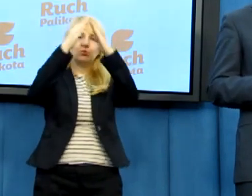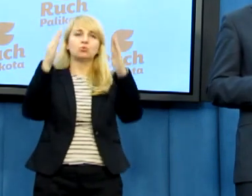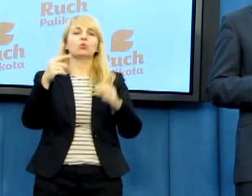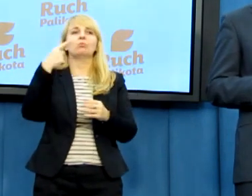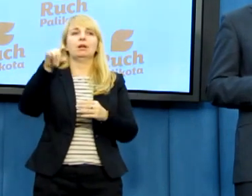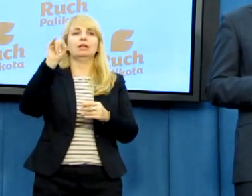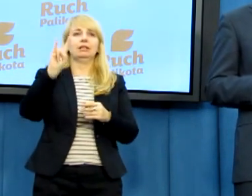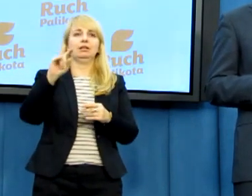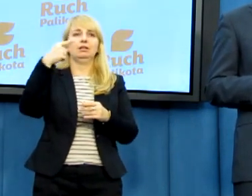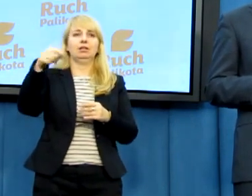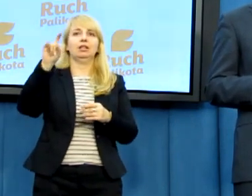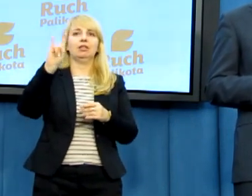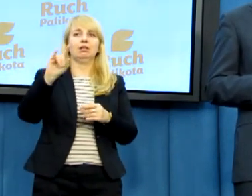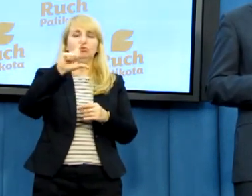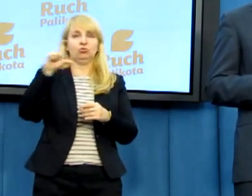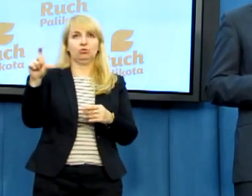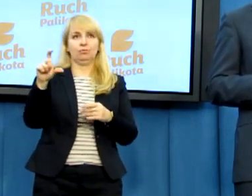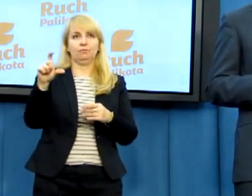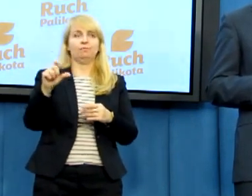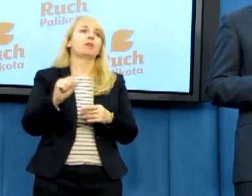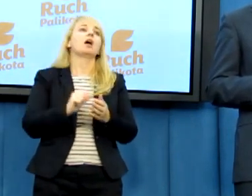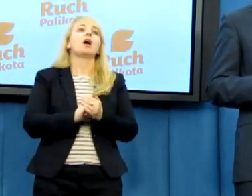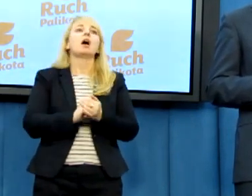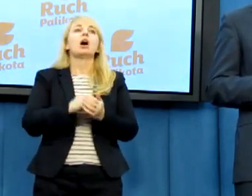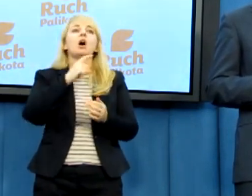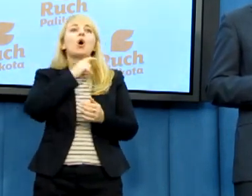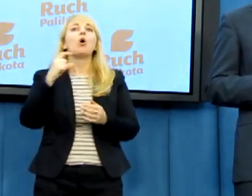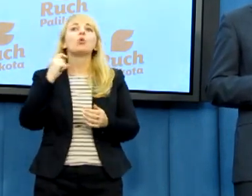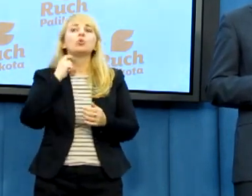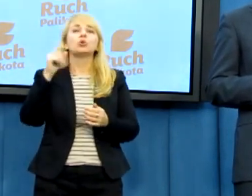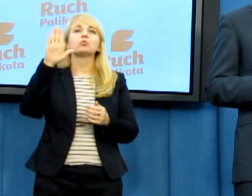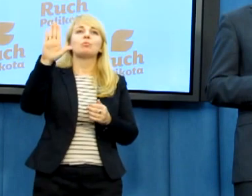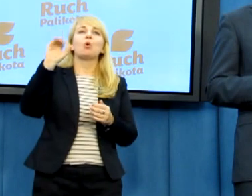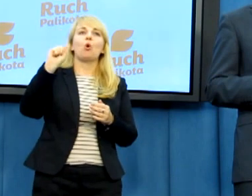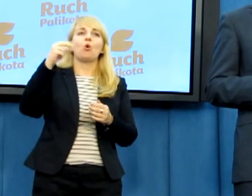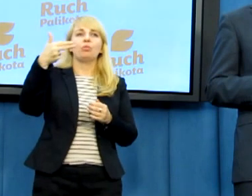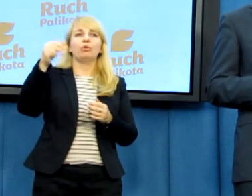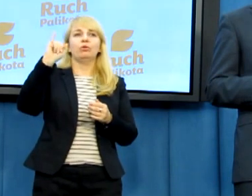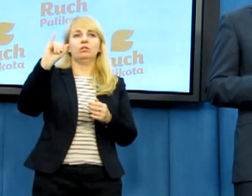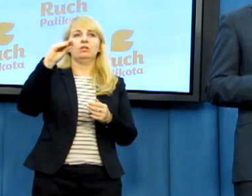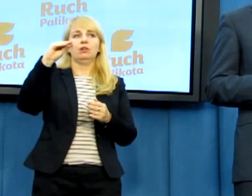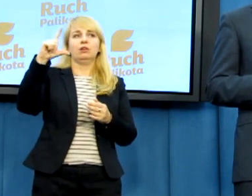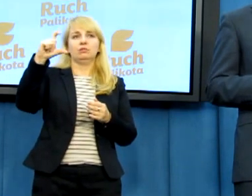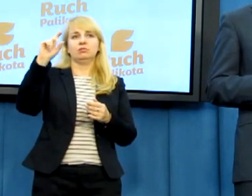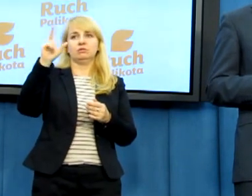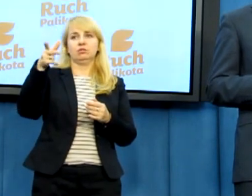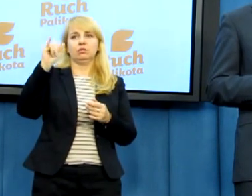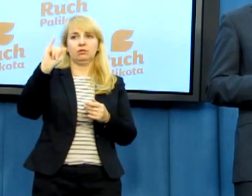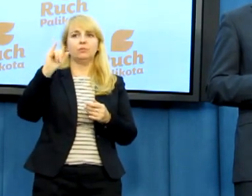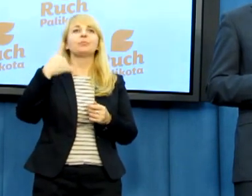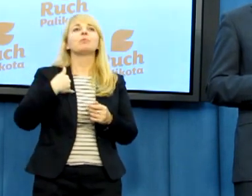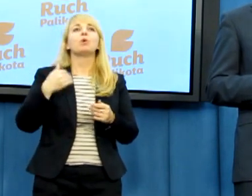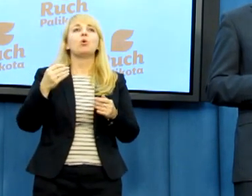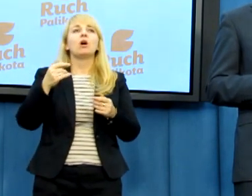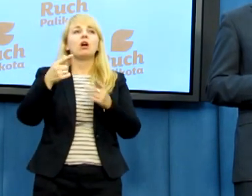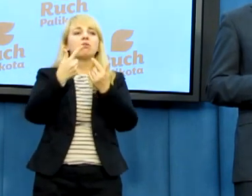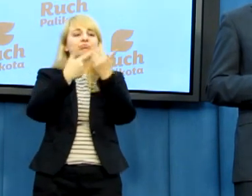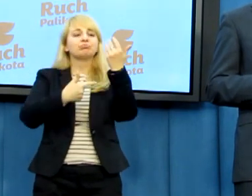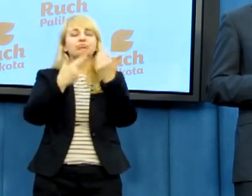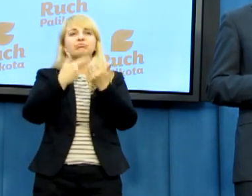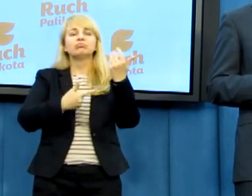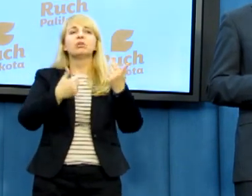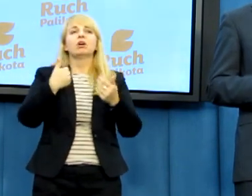ksiądz Boniecki już wielokrotnie miał zamykane usta przez hierarchów kościelnych. W związku z tym tutaj